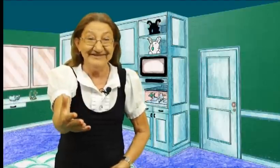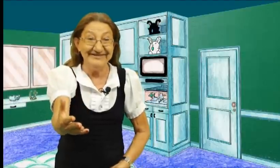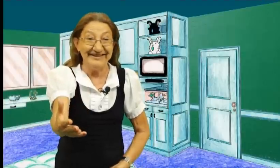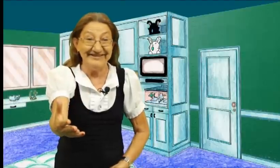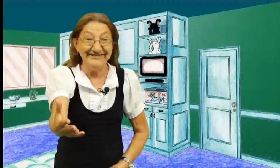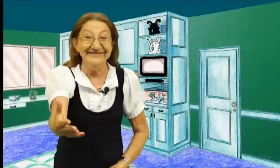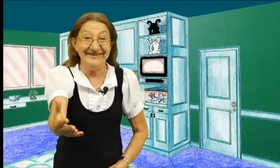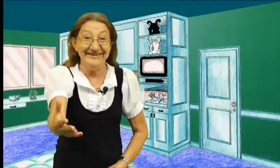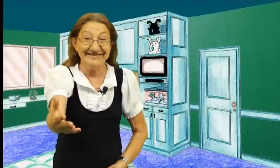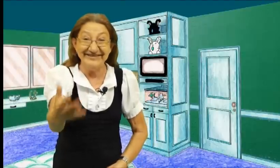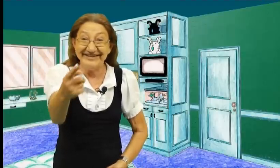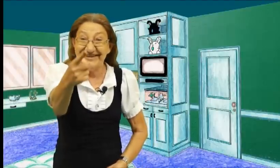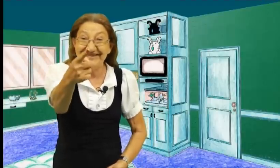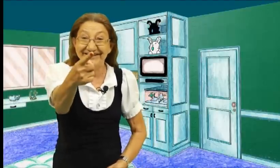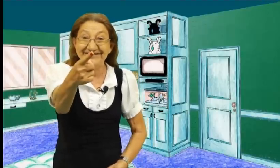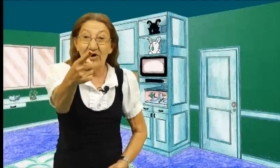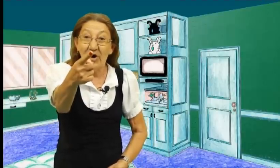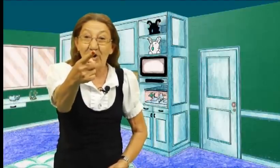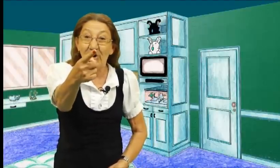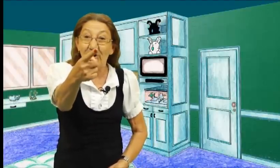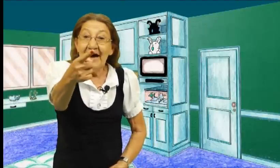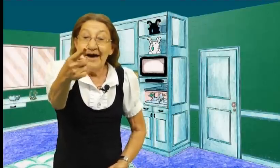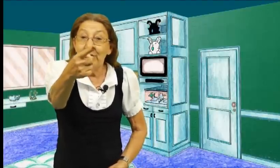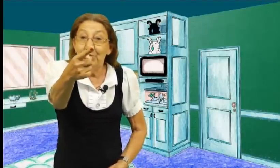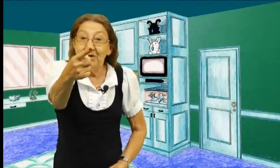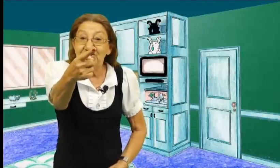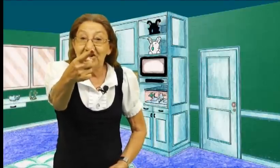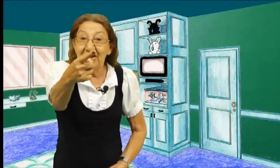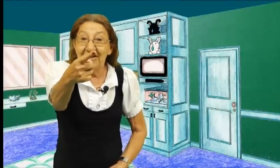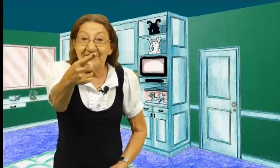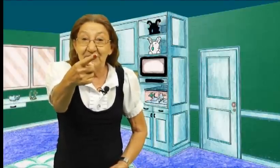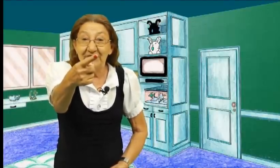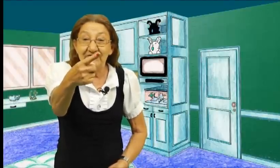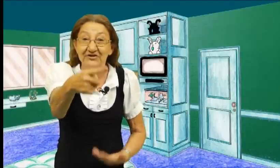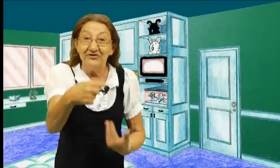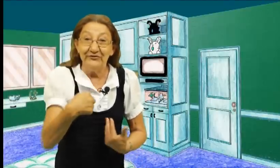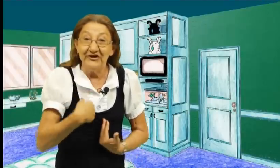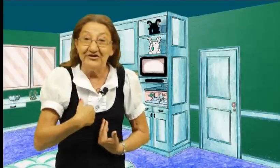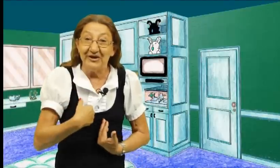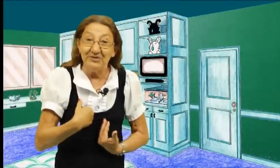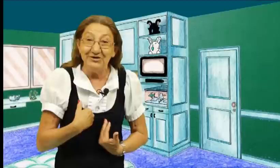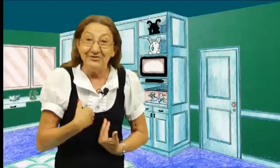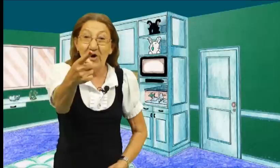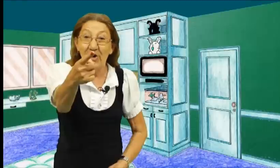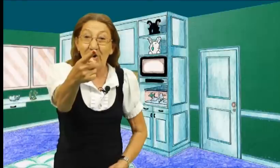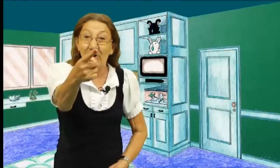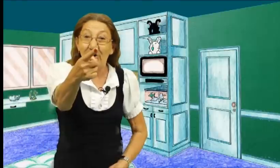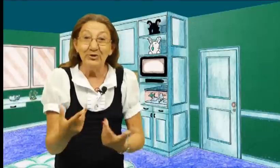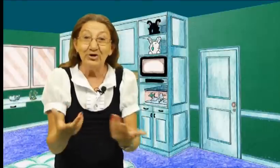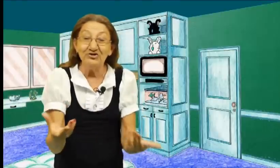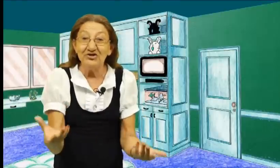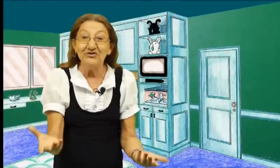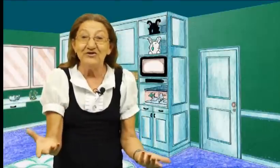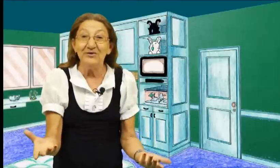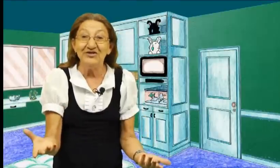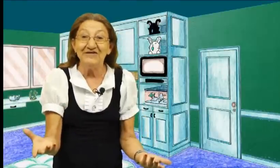Entendeu? Tá entendendo, gente? Ó, ó O projeto da Casa Minha Vida Não vende a mim Ó, ó Porque eu já tenho 57